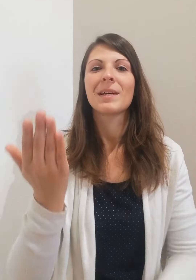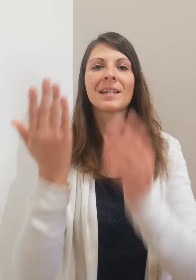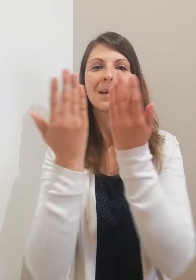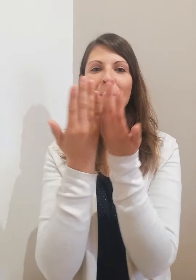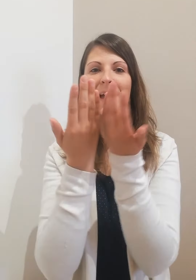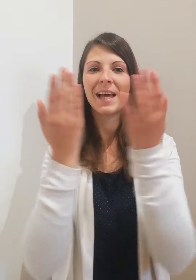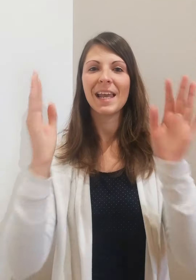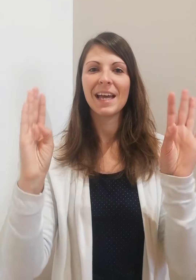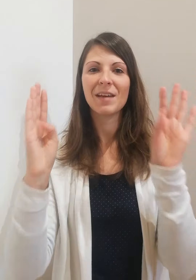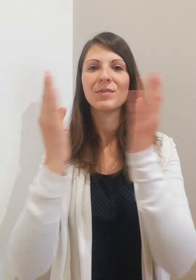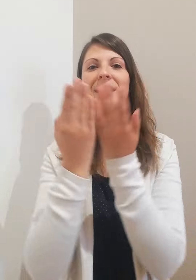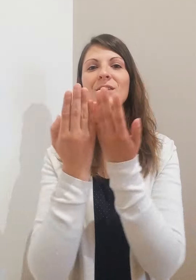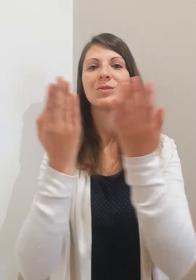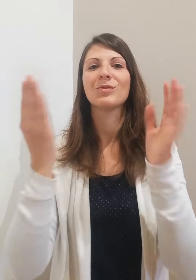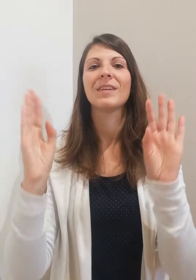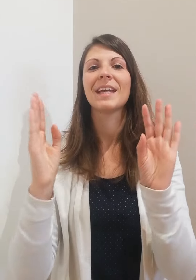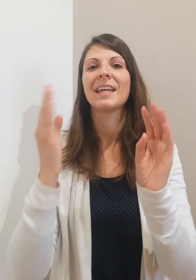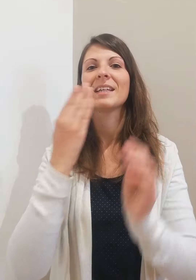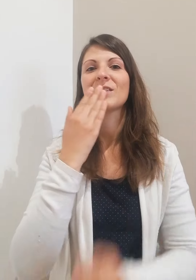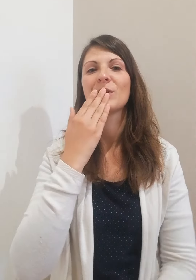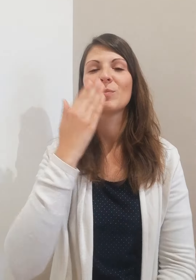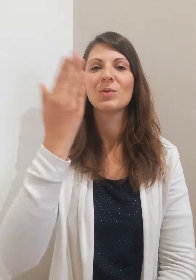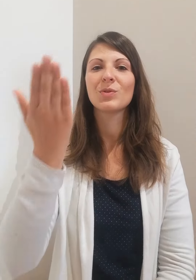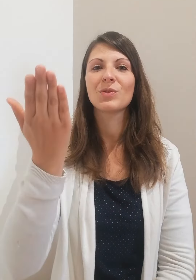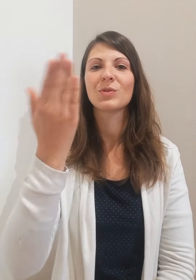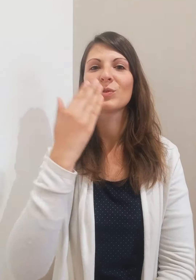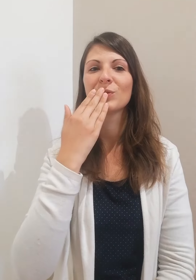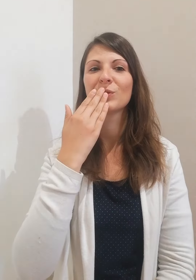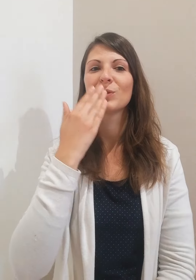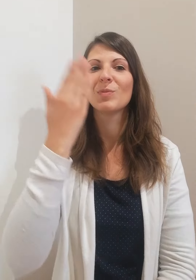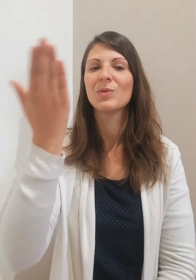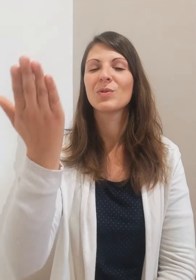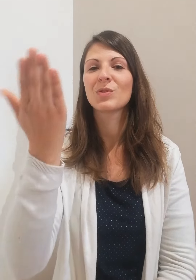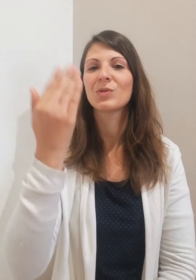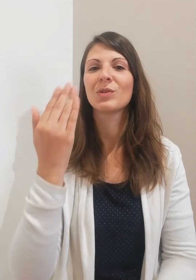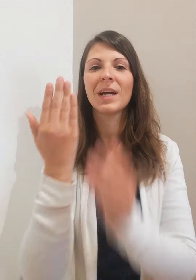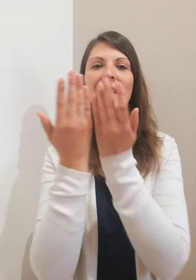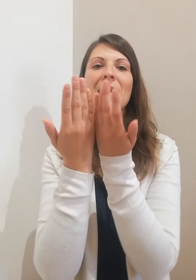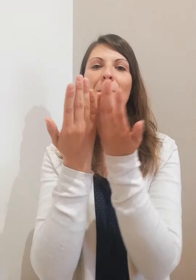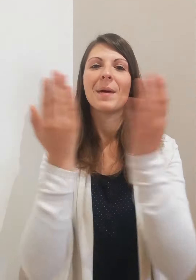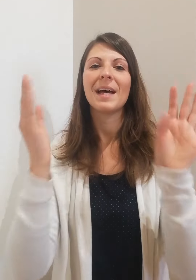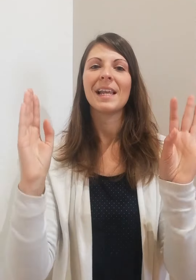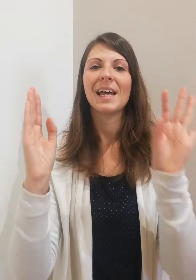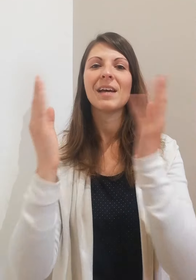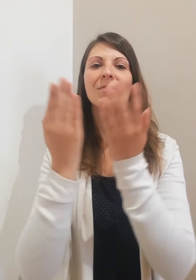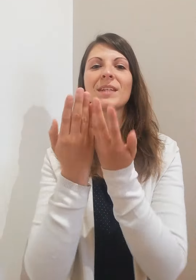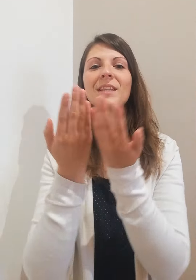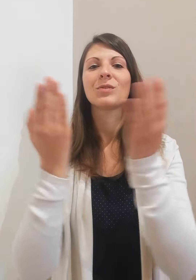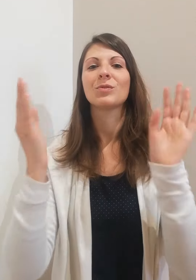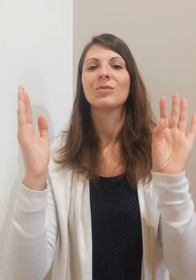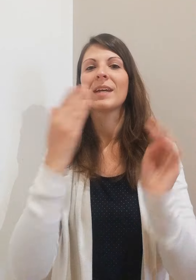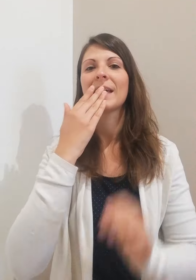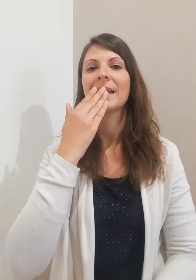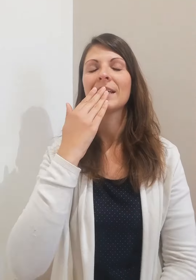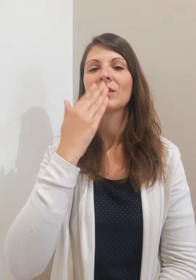par la fenêtre ouverte, bonjour, bonjour, par la fenêtre ouverte,